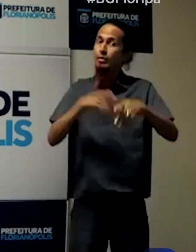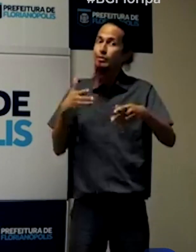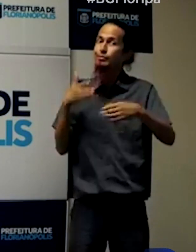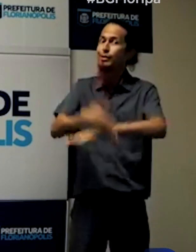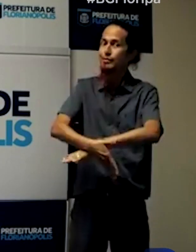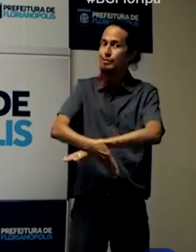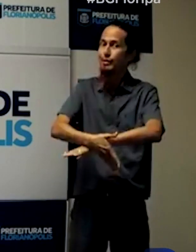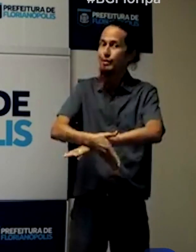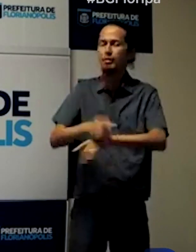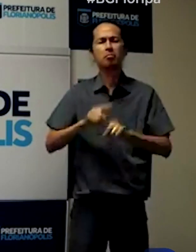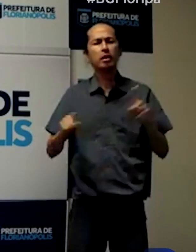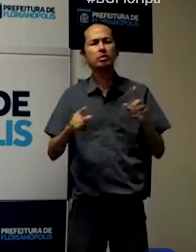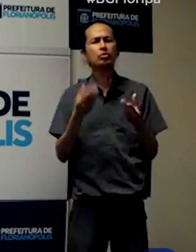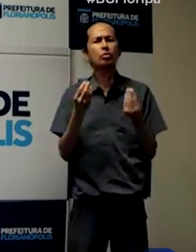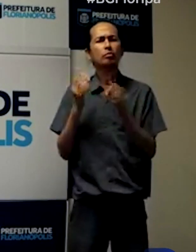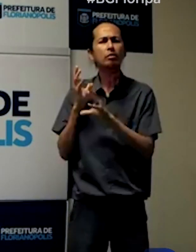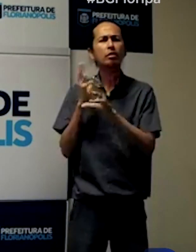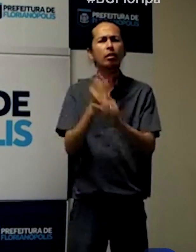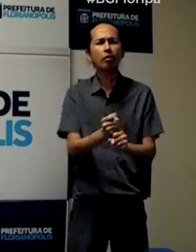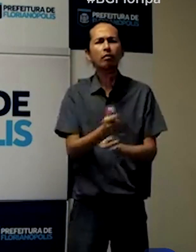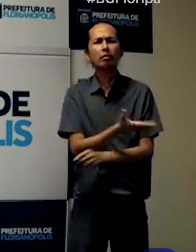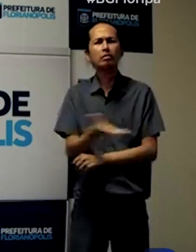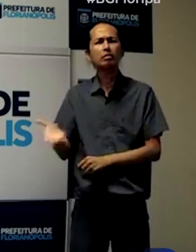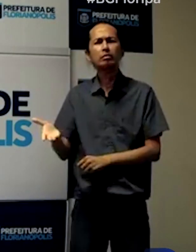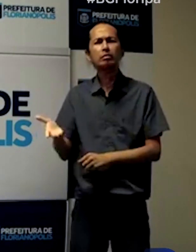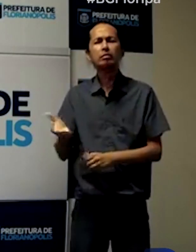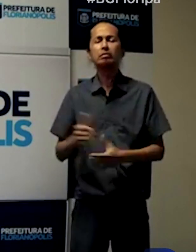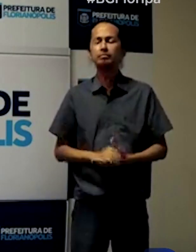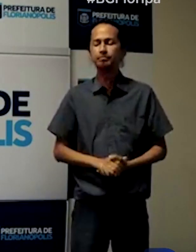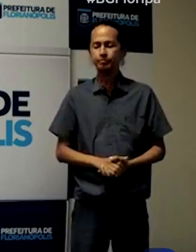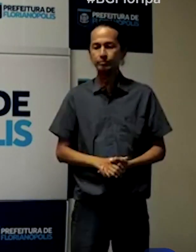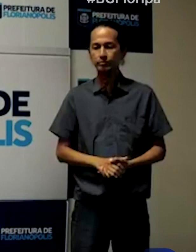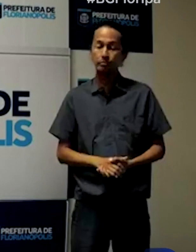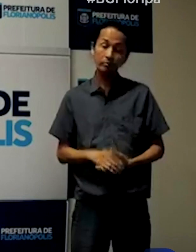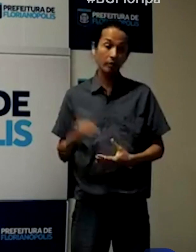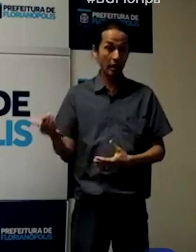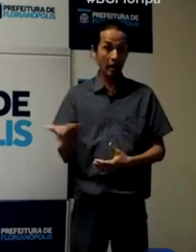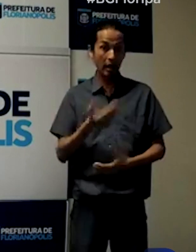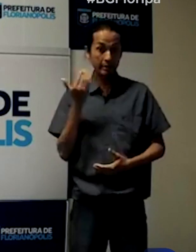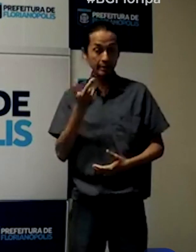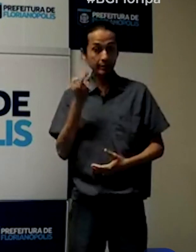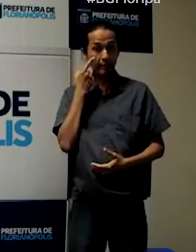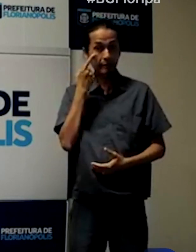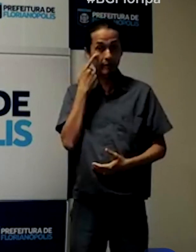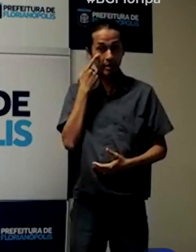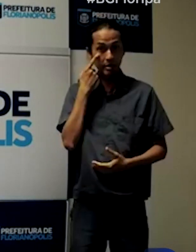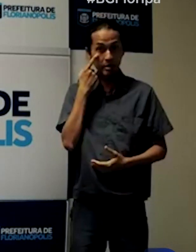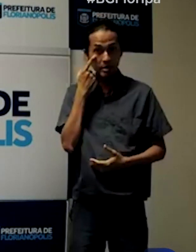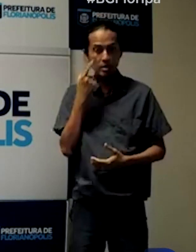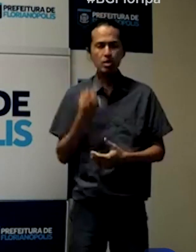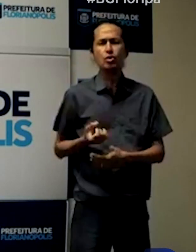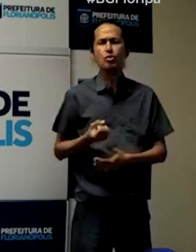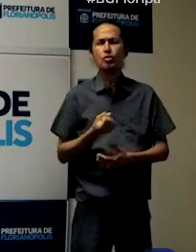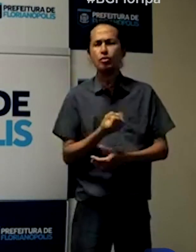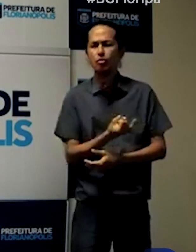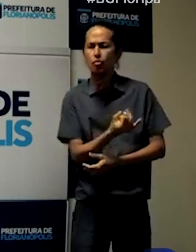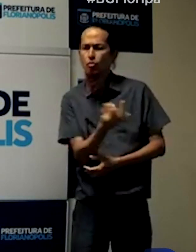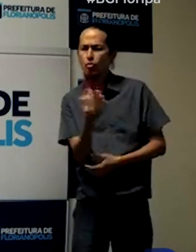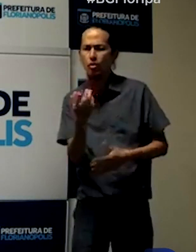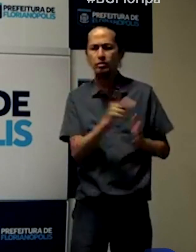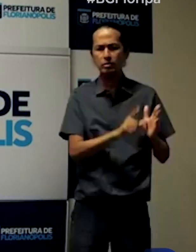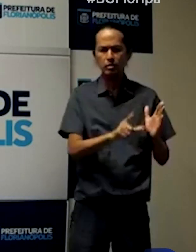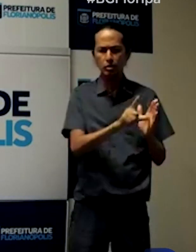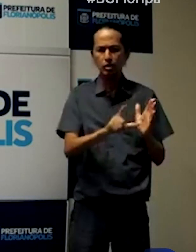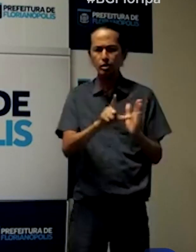Como é que vai ser feito esse cálculo? Da seguinte forma, nós vamos pegar o total de estabelecimentos que são